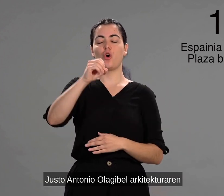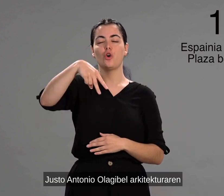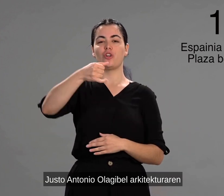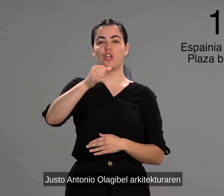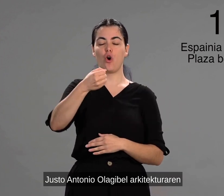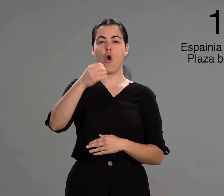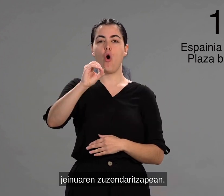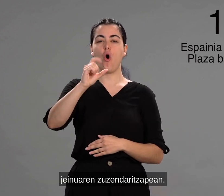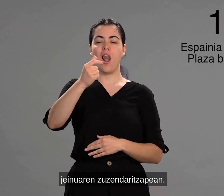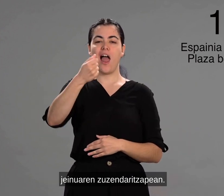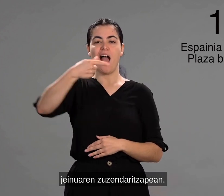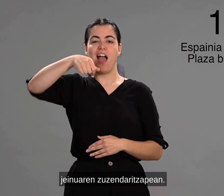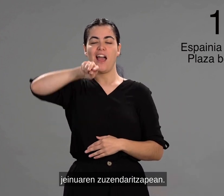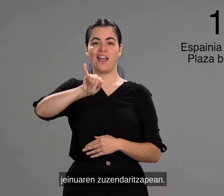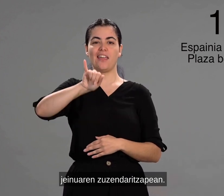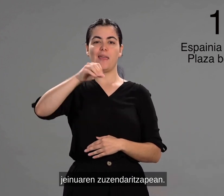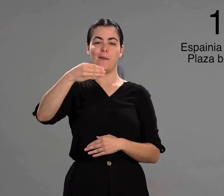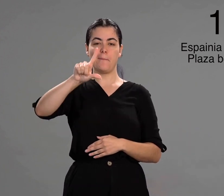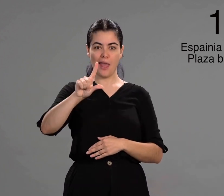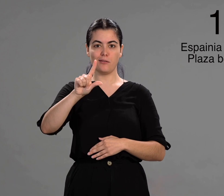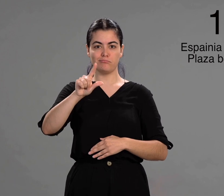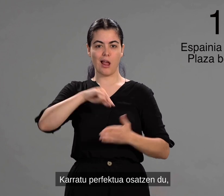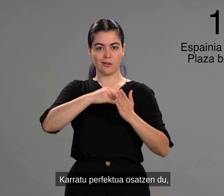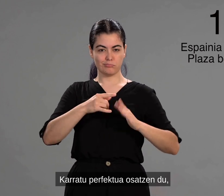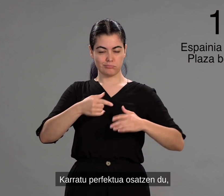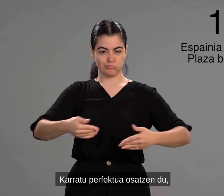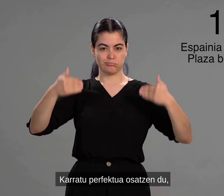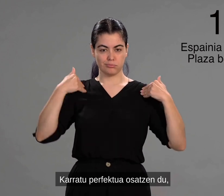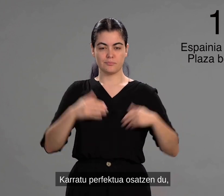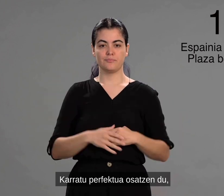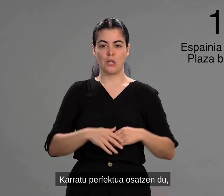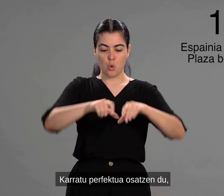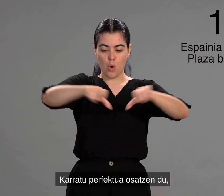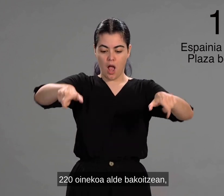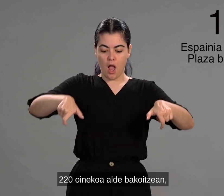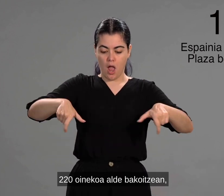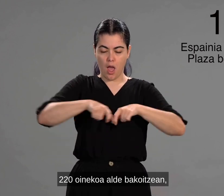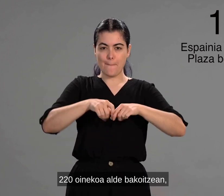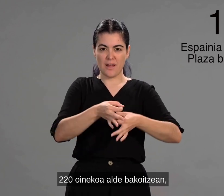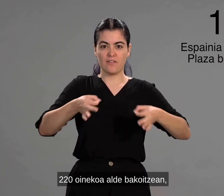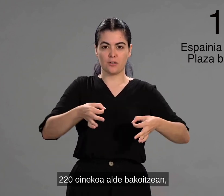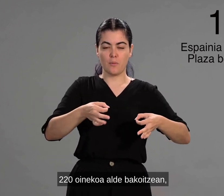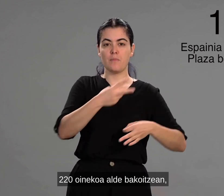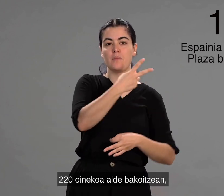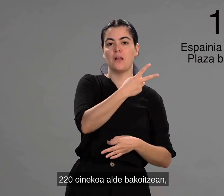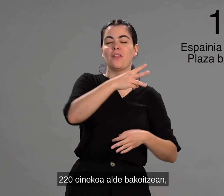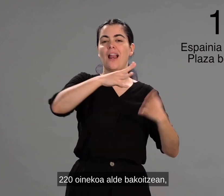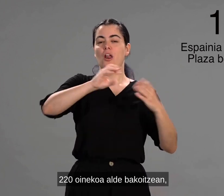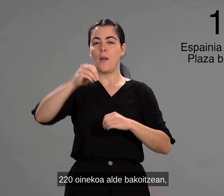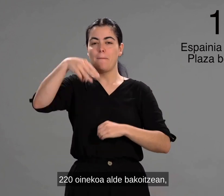arkitekturaren jeinuaren zuzen daritzapean. Karratu perfektua osatzen du, berreuntau gehi joinekoa alde bakoitzean,